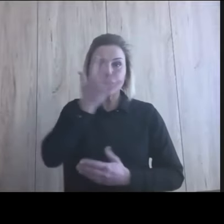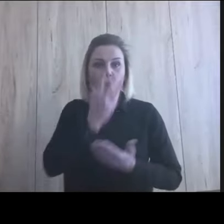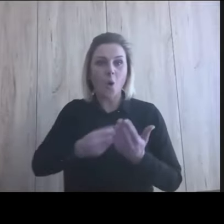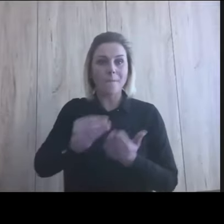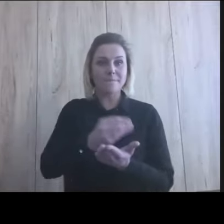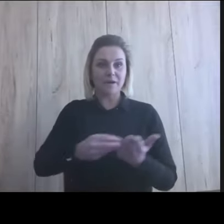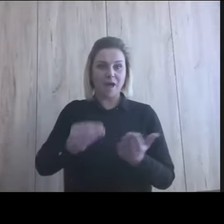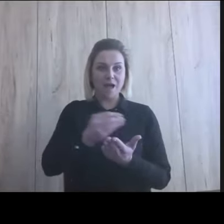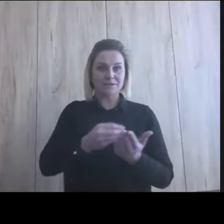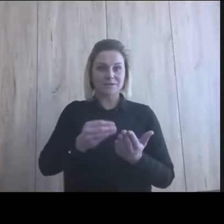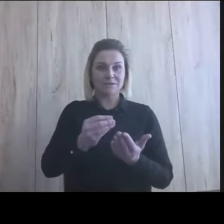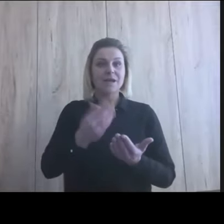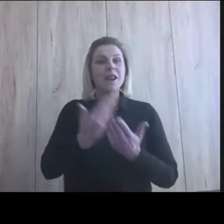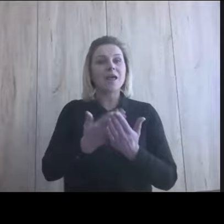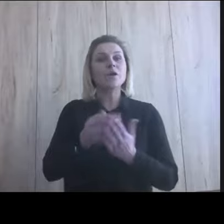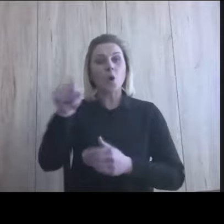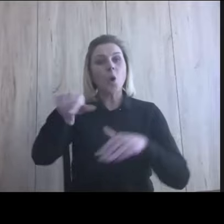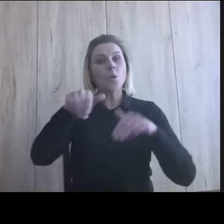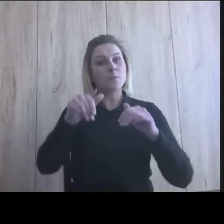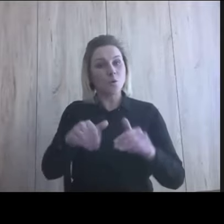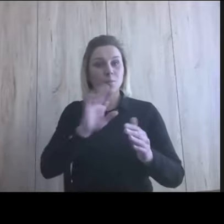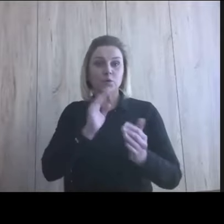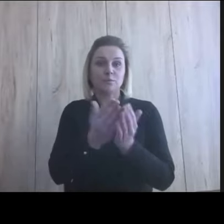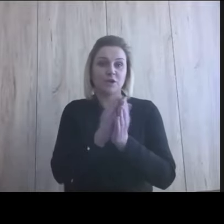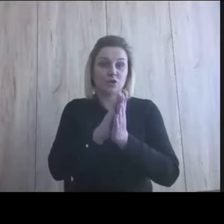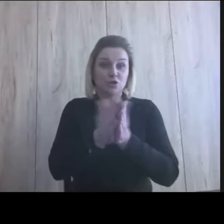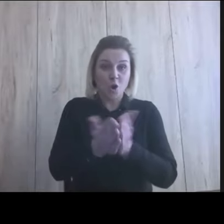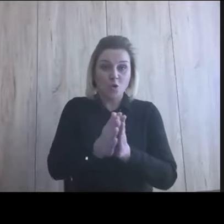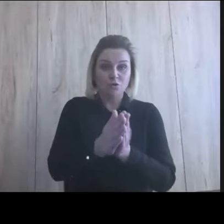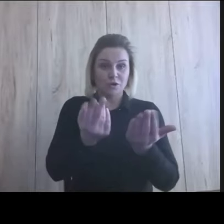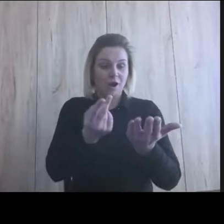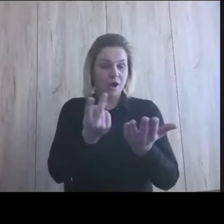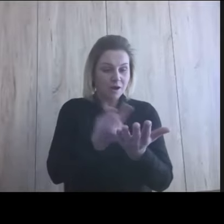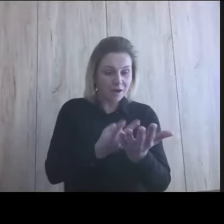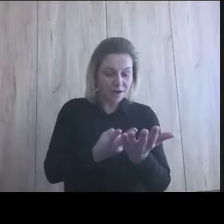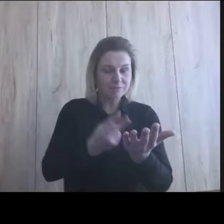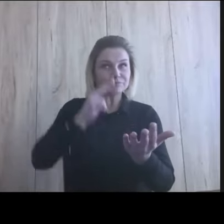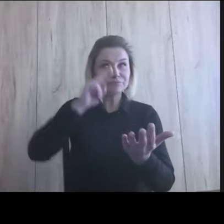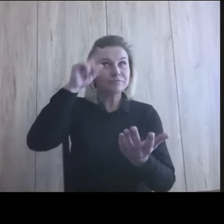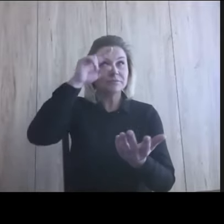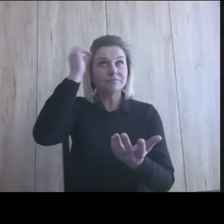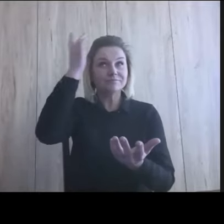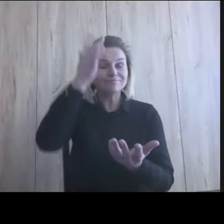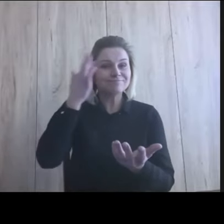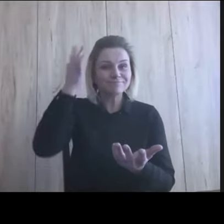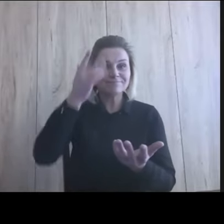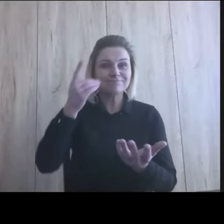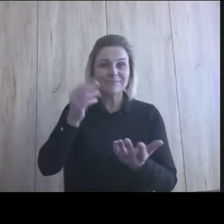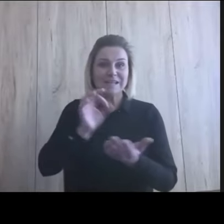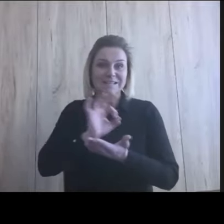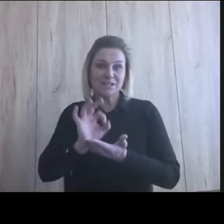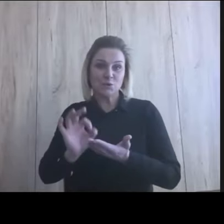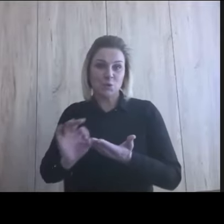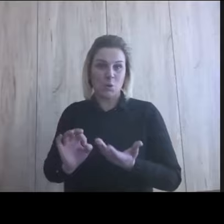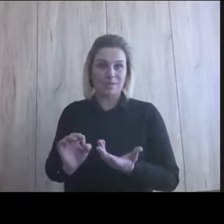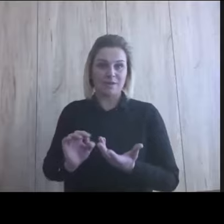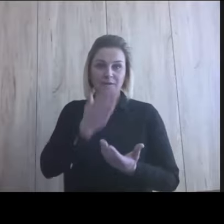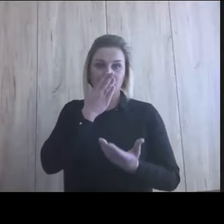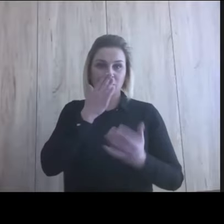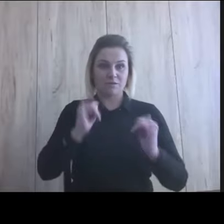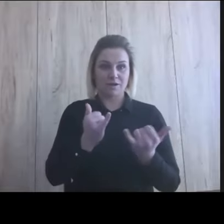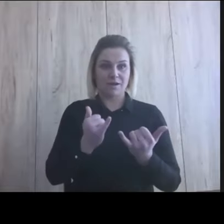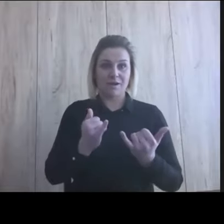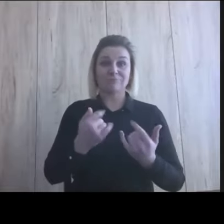przenieść to słowo z książki na rysunek. I jak się z Tomekiem, to już dawno się widzieliśmy, jakieś